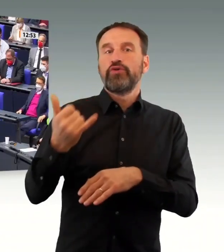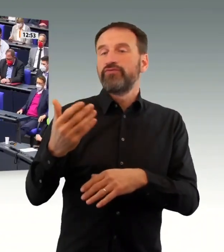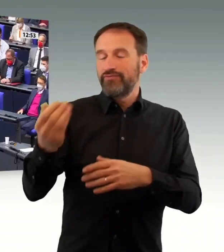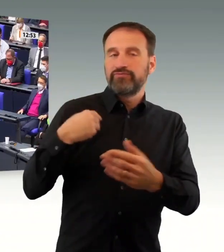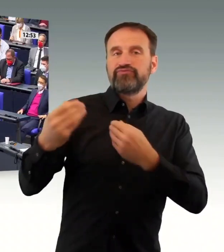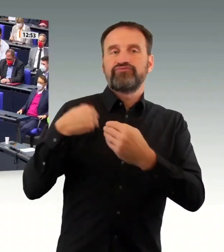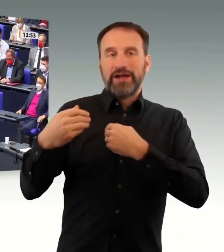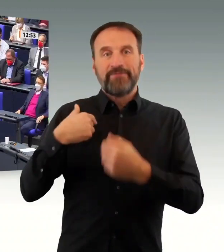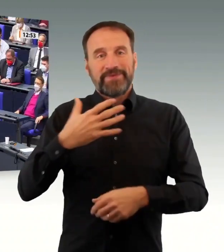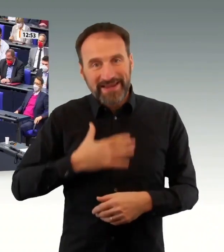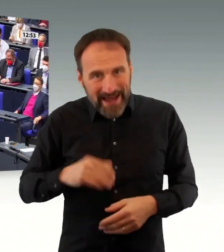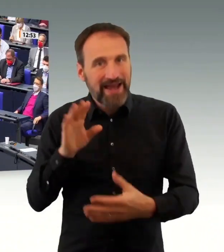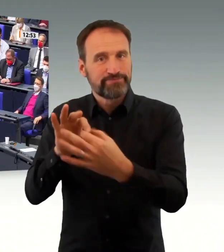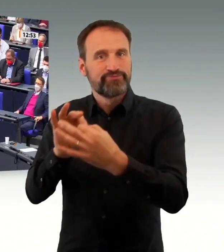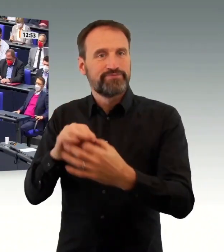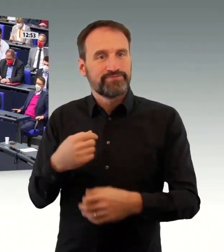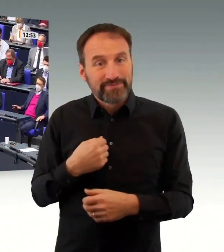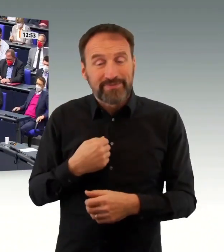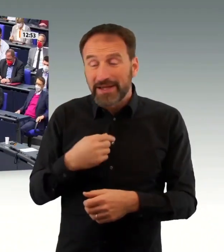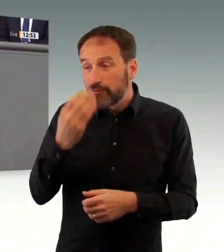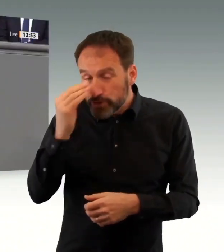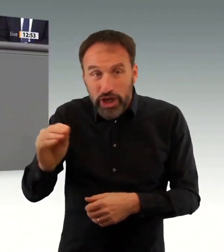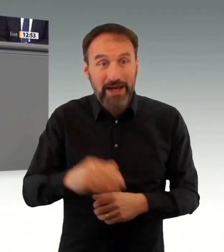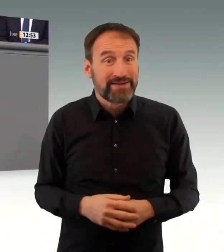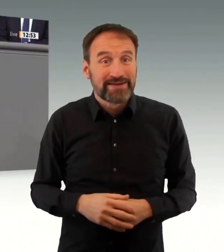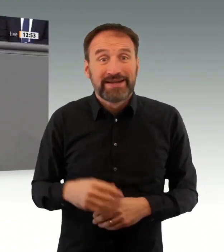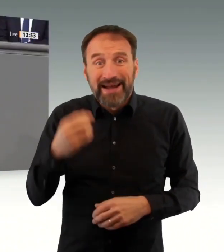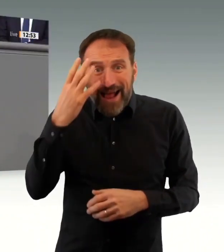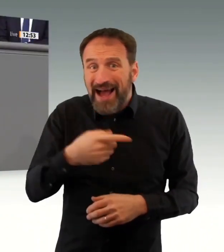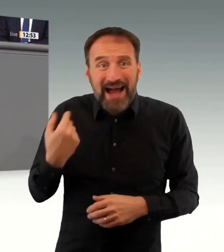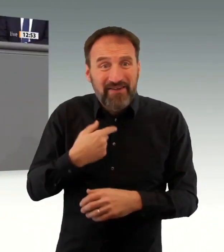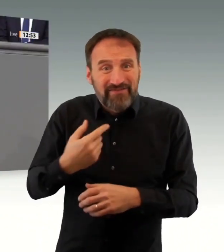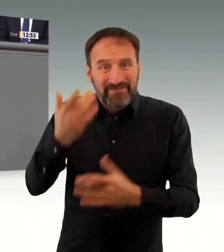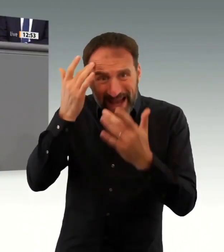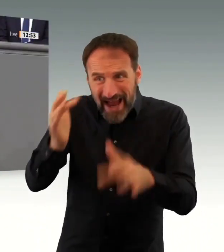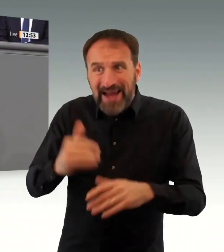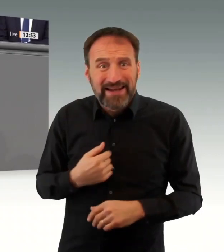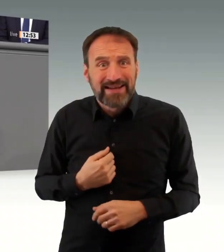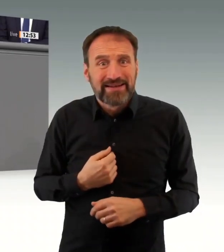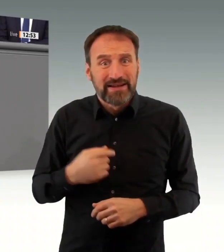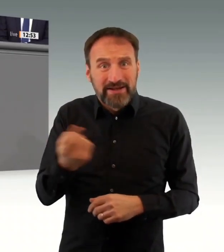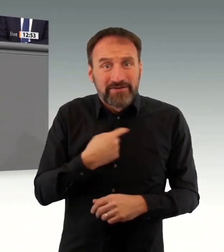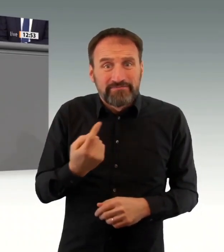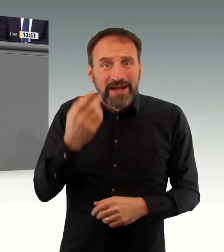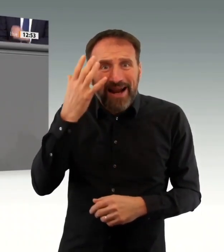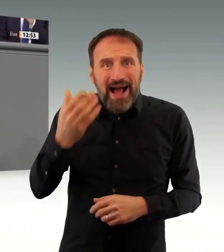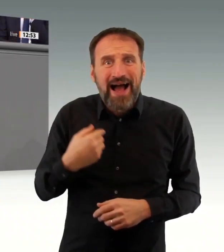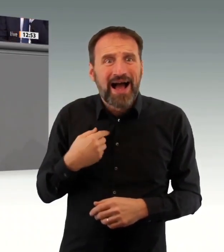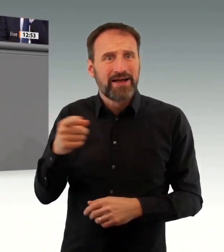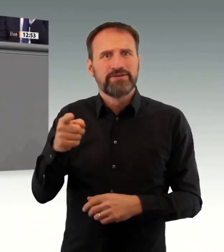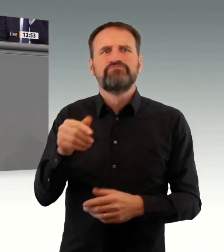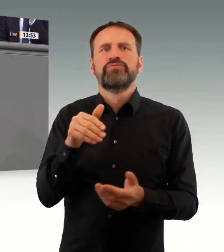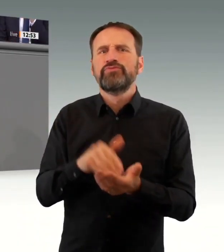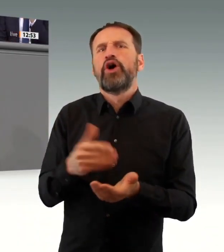unsere Aufgabe ist nicht, Ihnen als Klakör hinterherzulaufen. Unsere Aufgabe ist, auf die Schwächen hinzuweisen, die